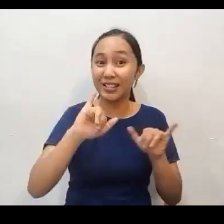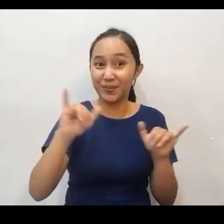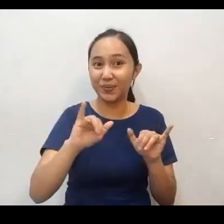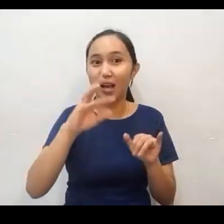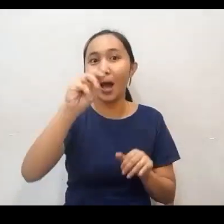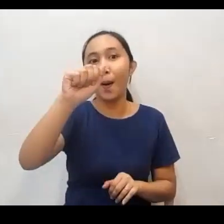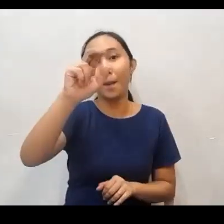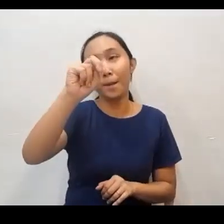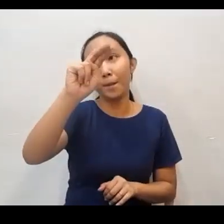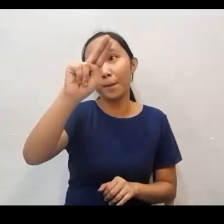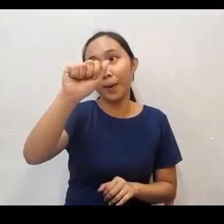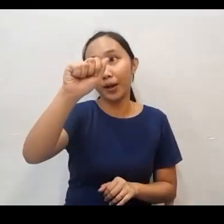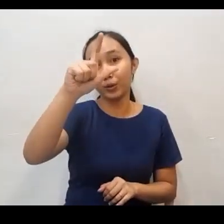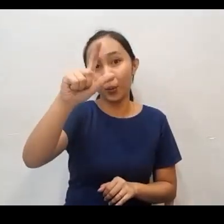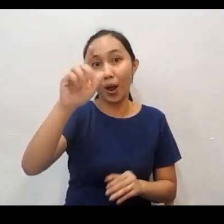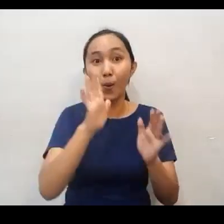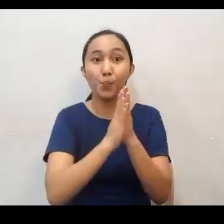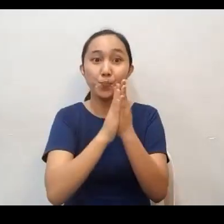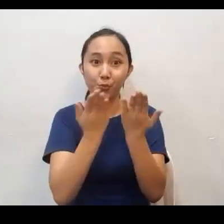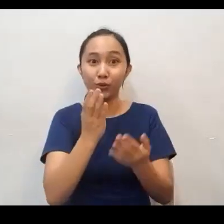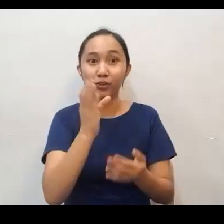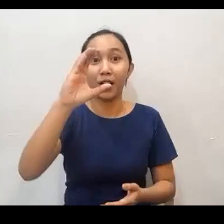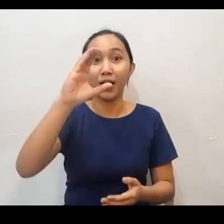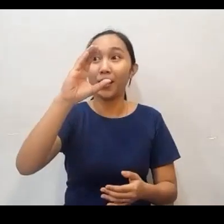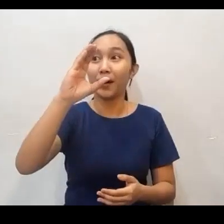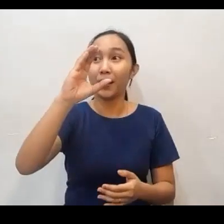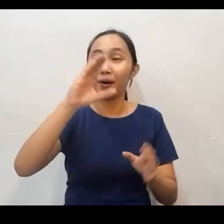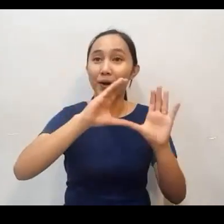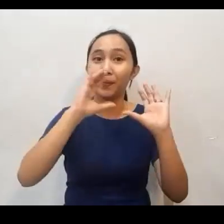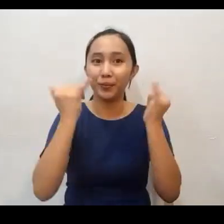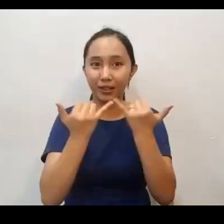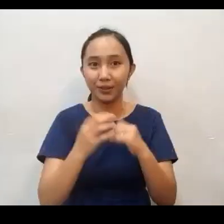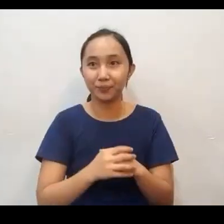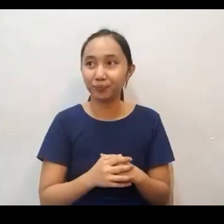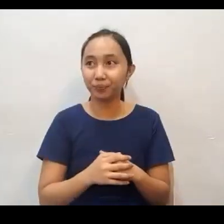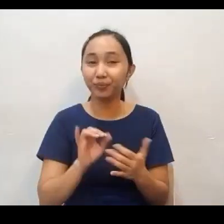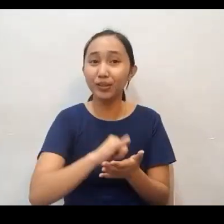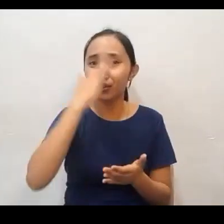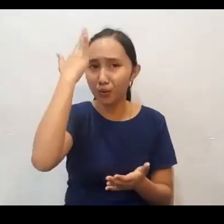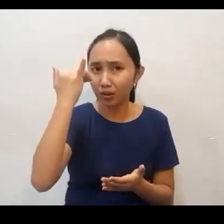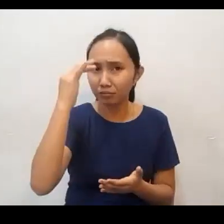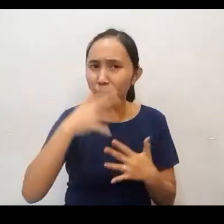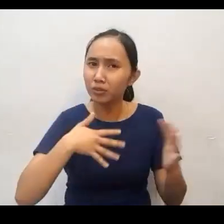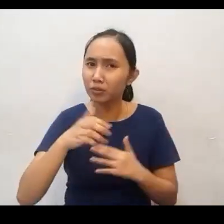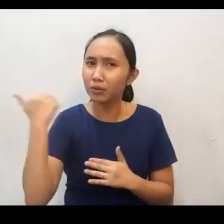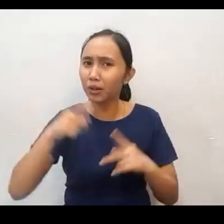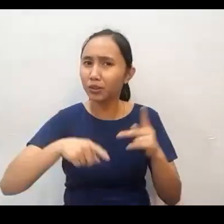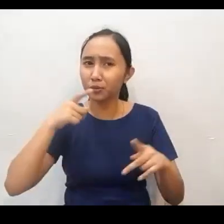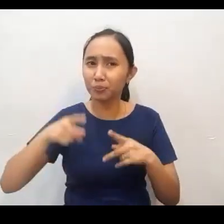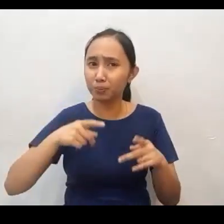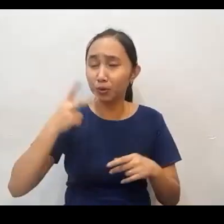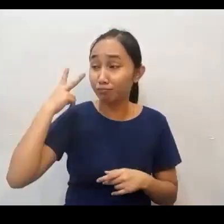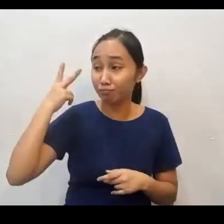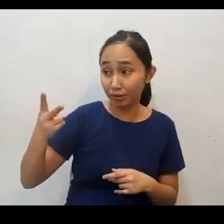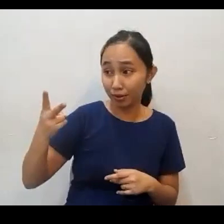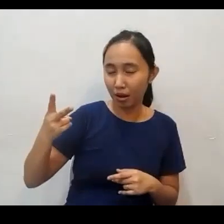when other people look at him, he always check the manual. Kaya, binabasa niya, ngunit kapag titignan siya ng ibang tao, ay